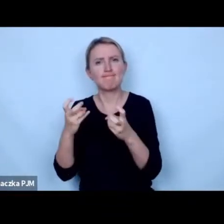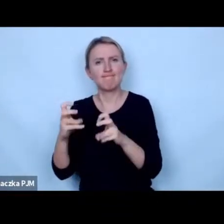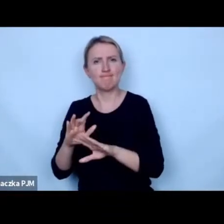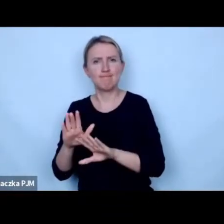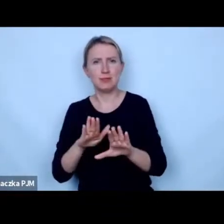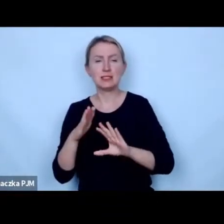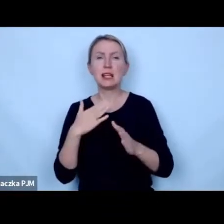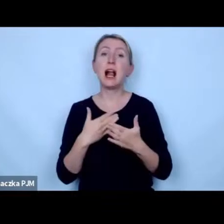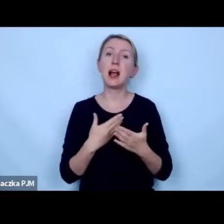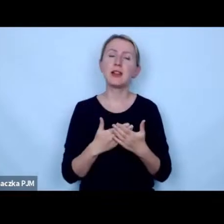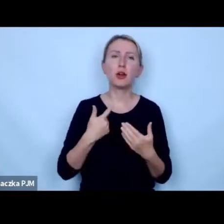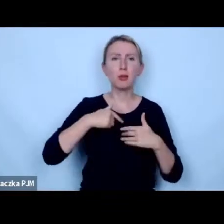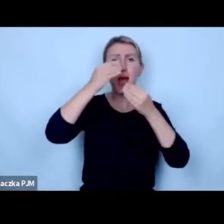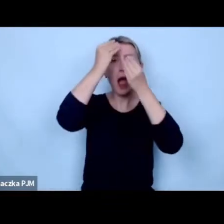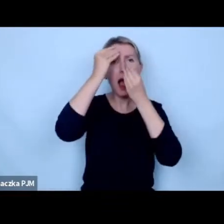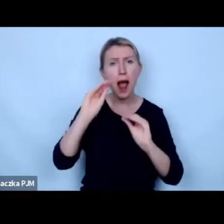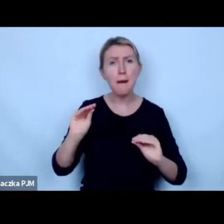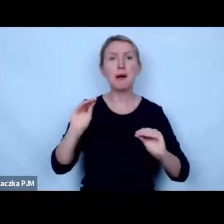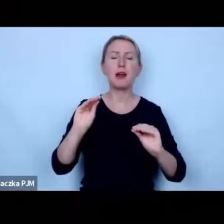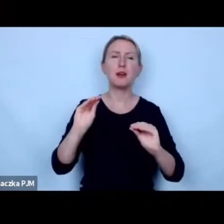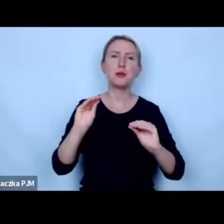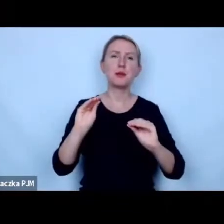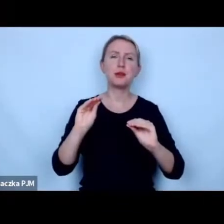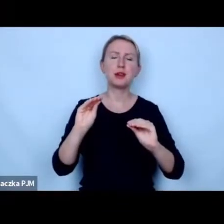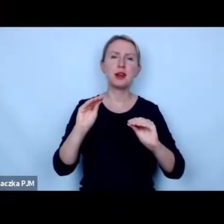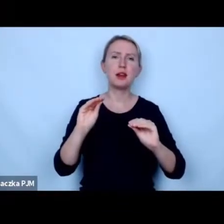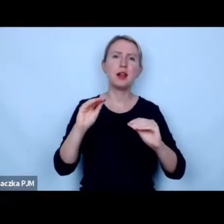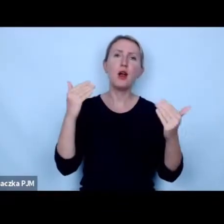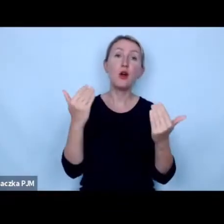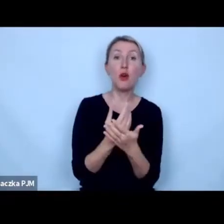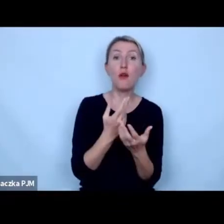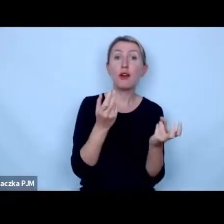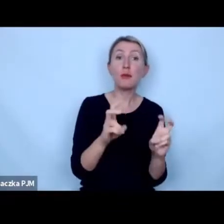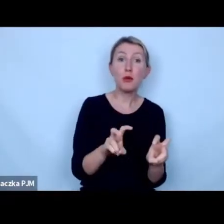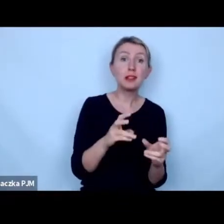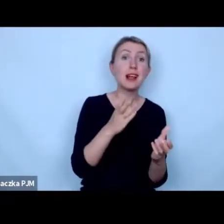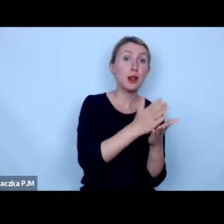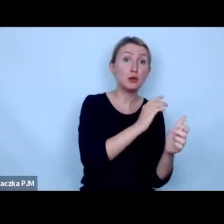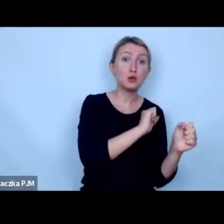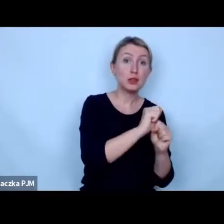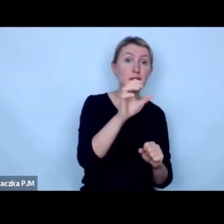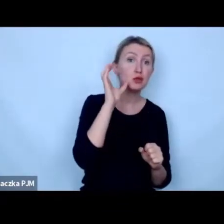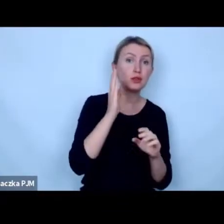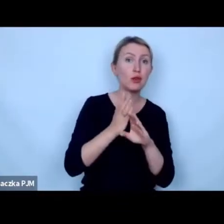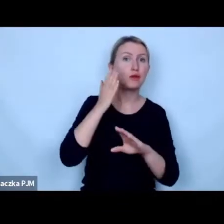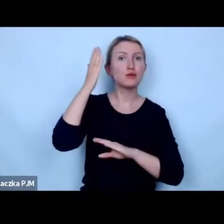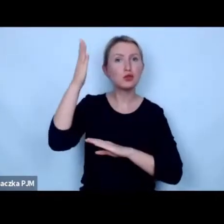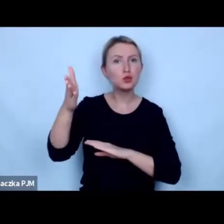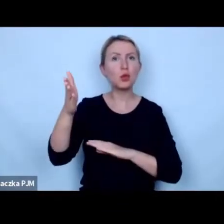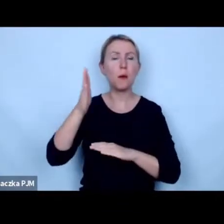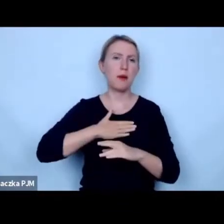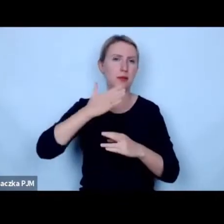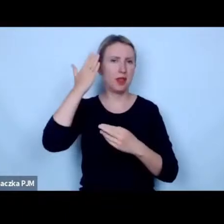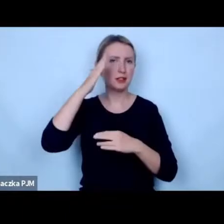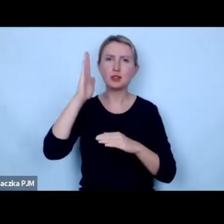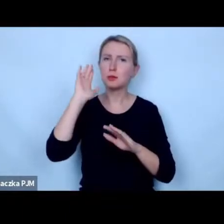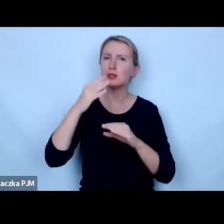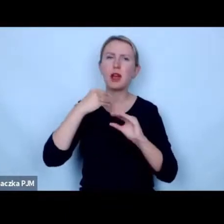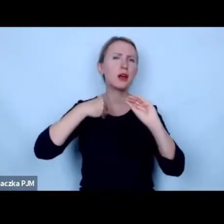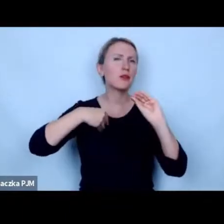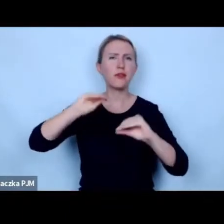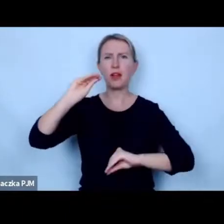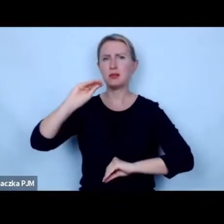dlatego apelujemy by istniejące i nowo powstałe w przyszłości mam nadzieję że ich będzie jak najwięcej